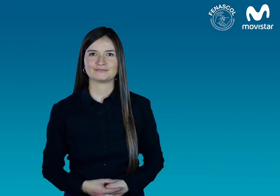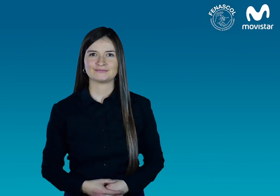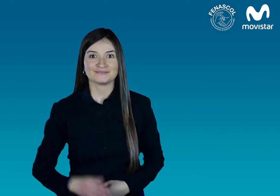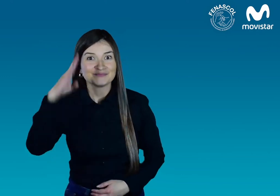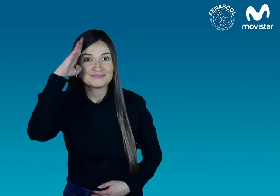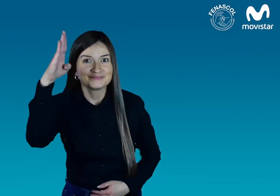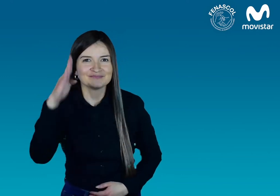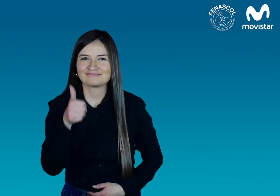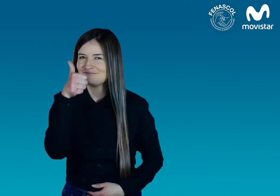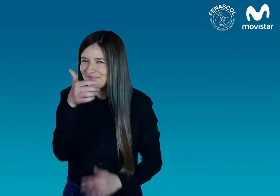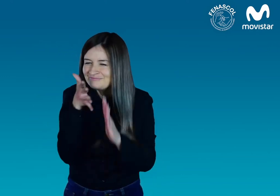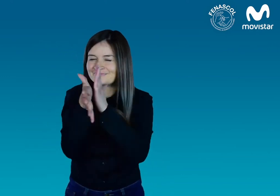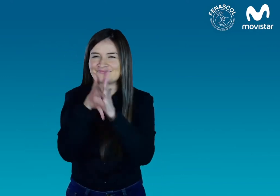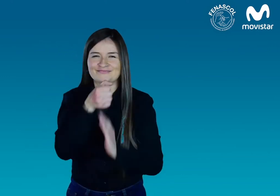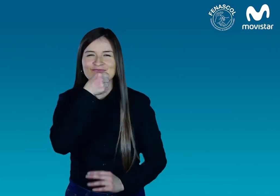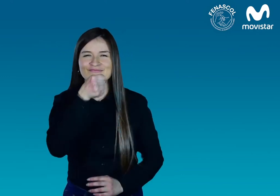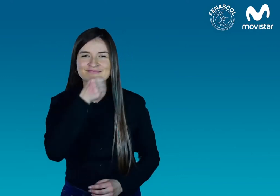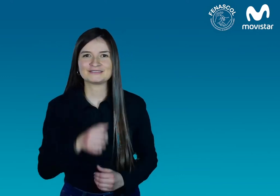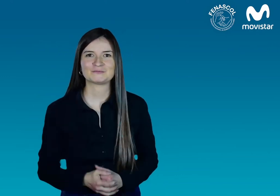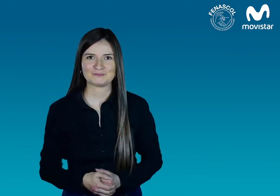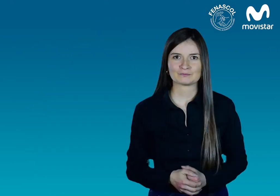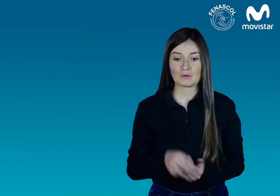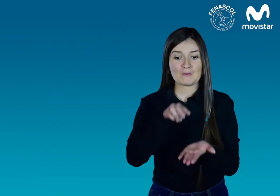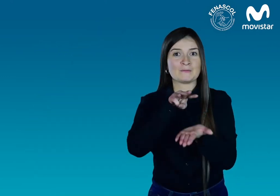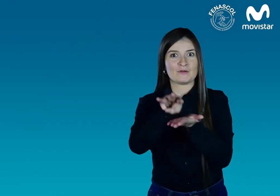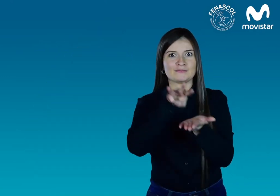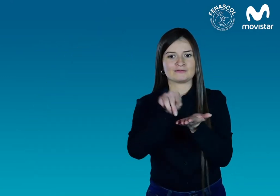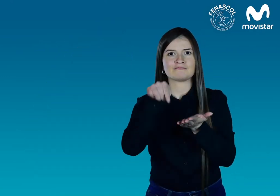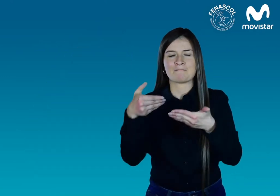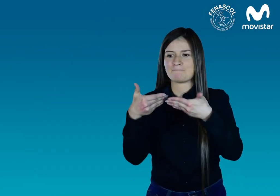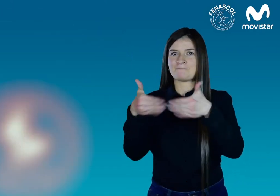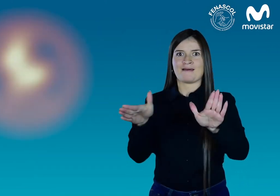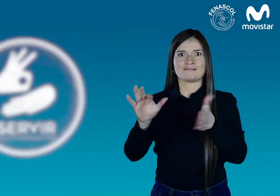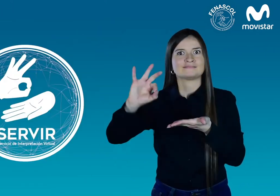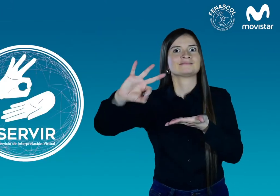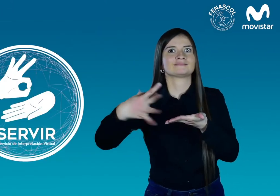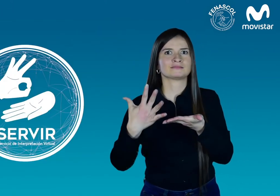Hola, tenemos una buena noticia para ti. Movistar ya cuenta con servir.